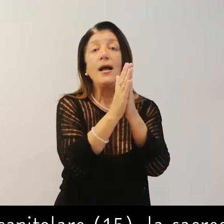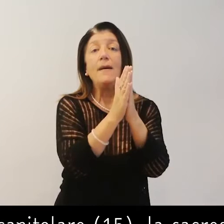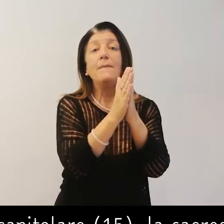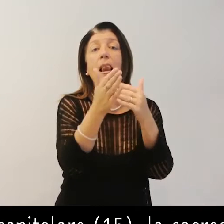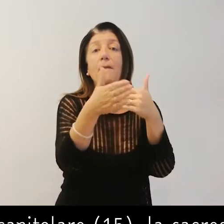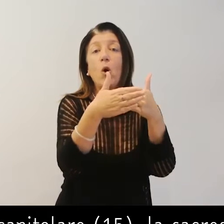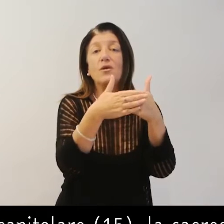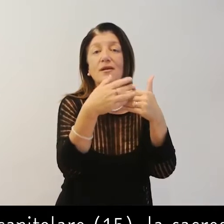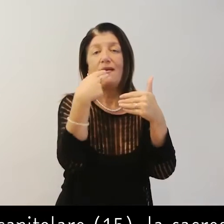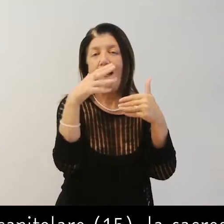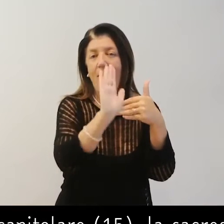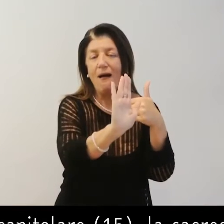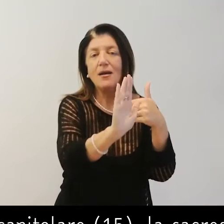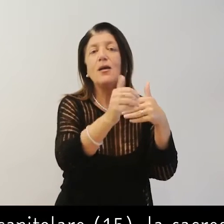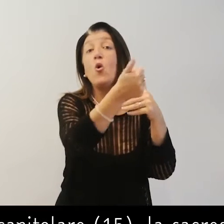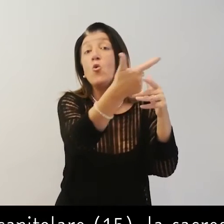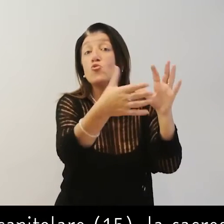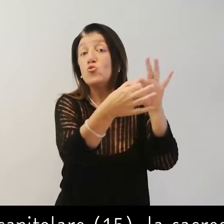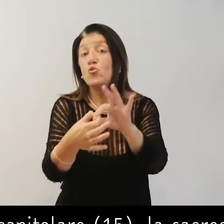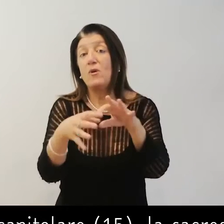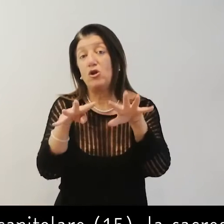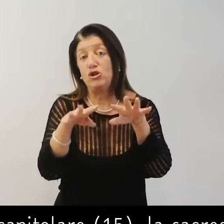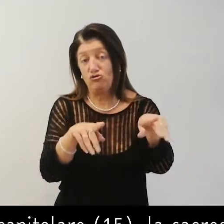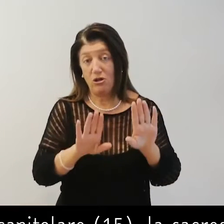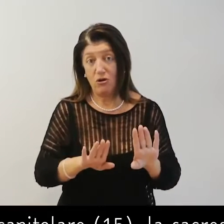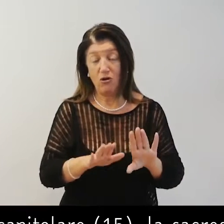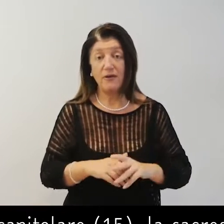E in ultimo, la cappella Bortinari, numero diciannove.